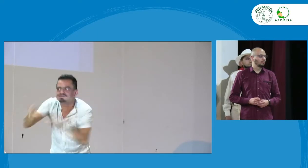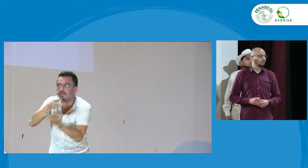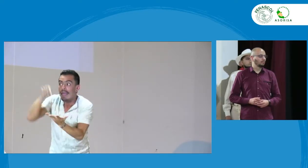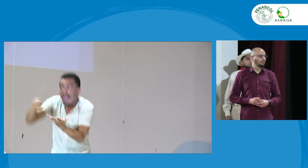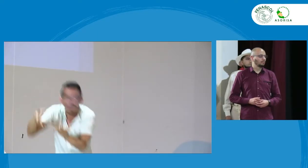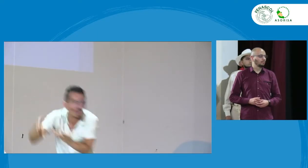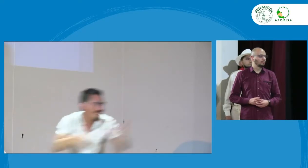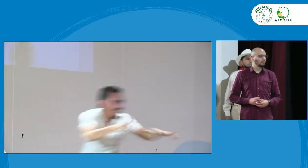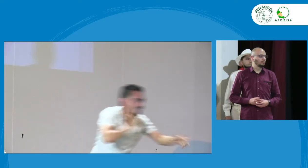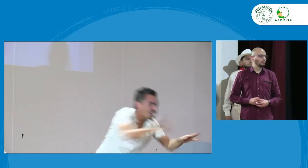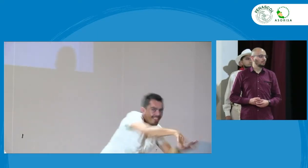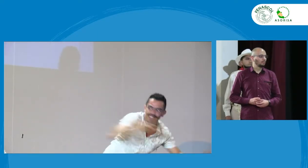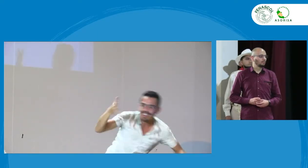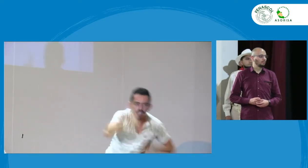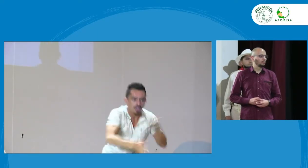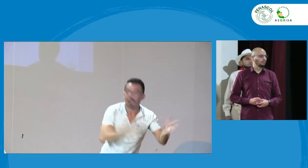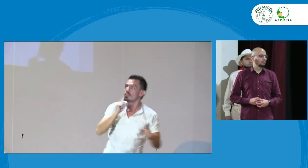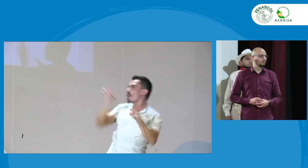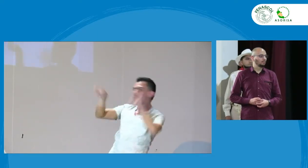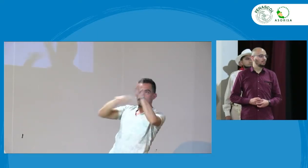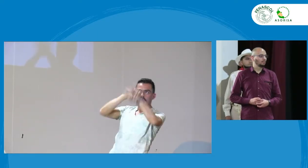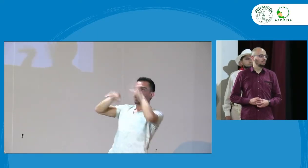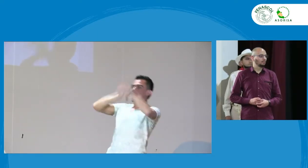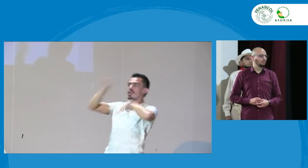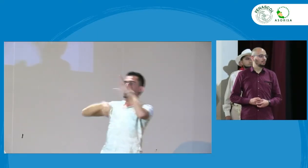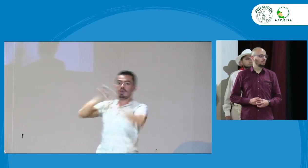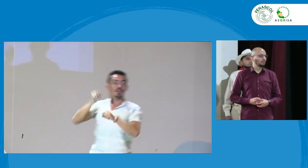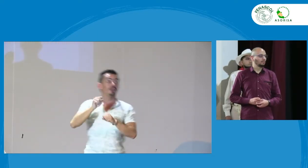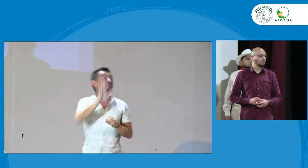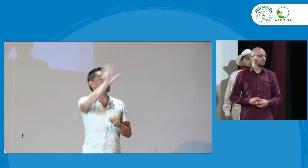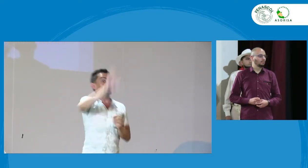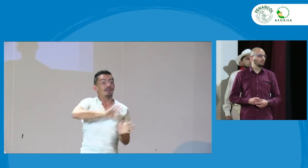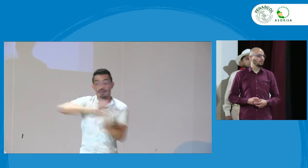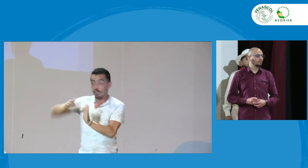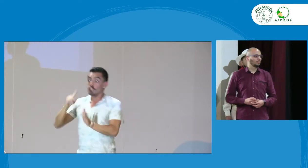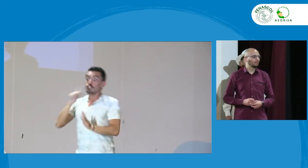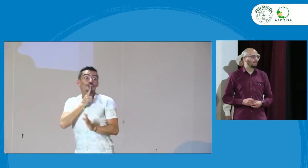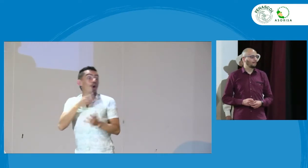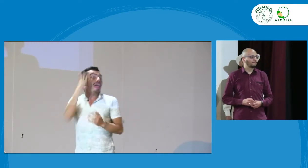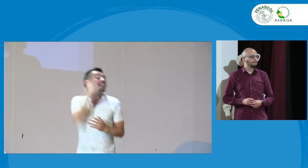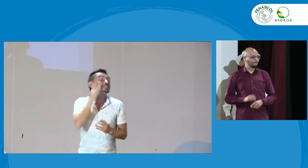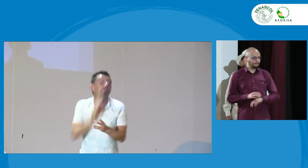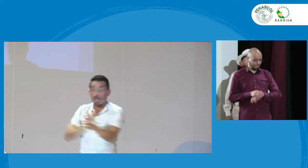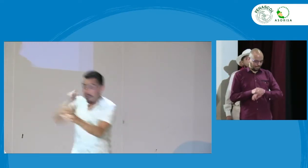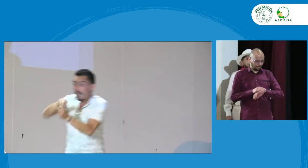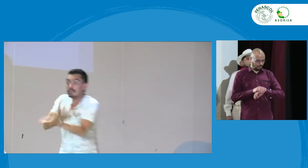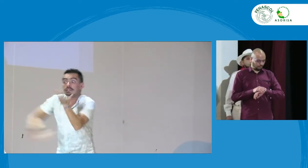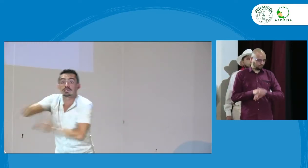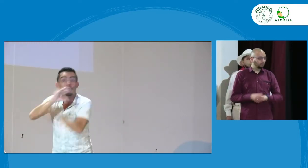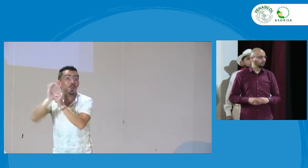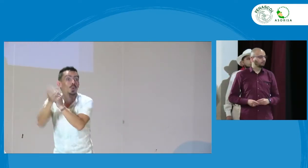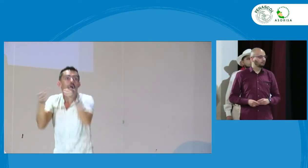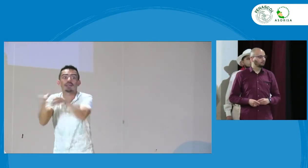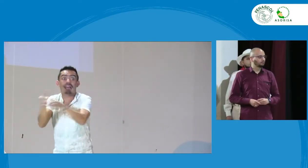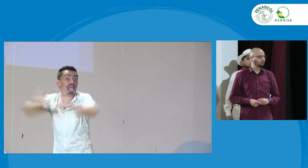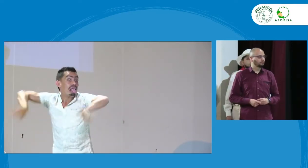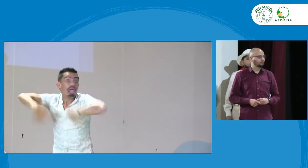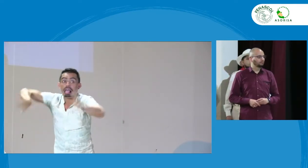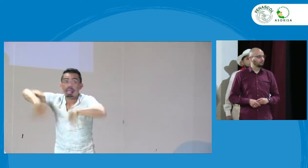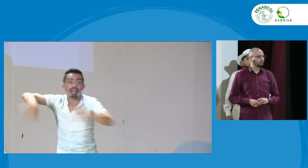dentro de la asociación compartido con las personas sordas entendido que la cultura la identidad y de esa manera llevar esa experiencia al aula pero si